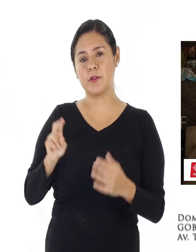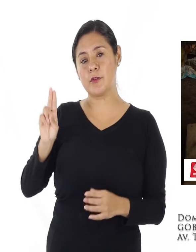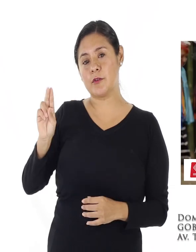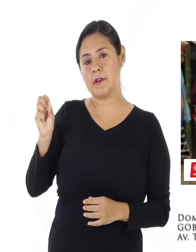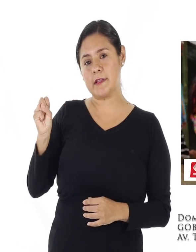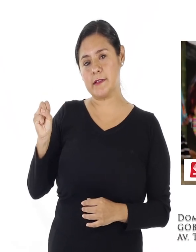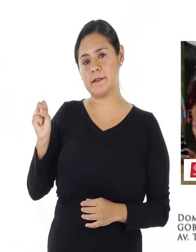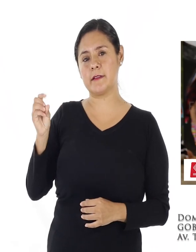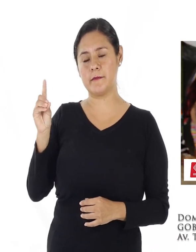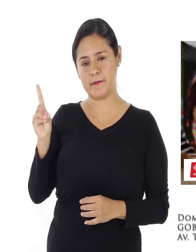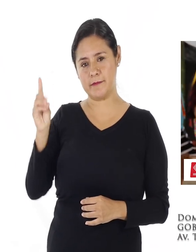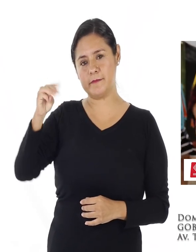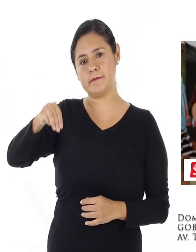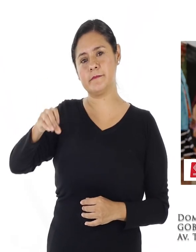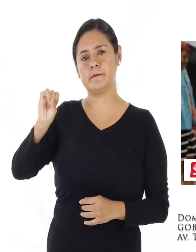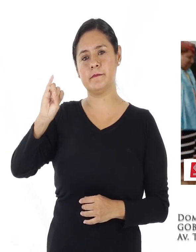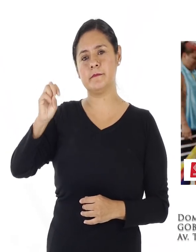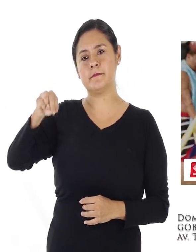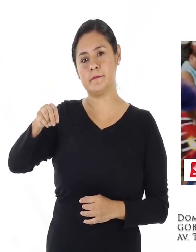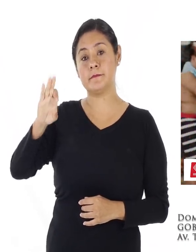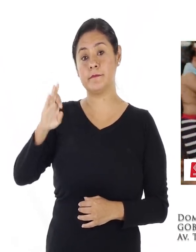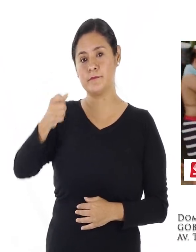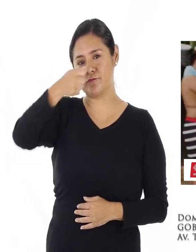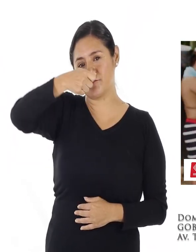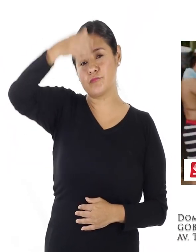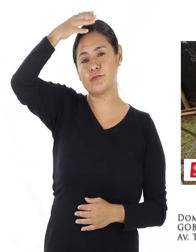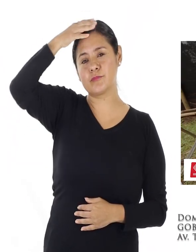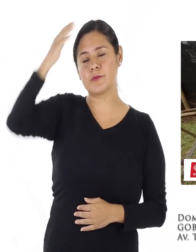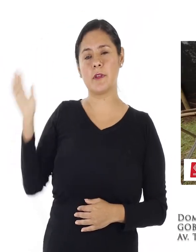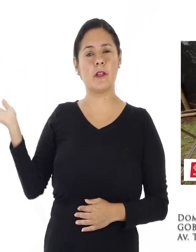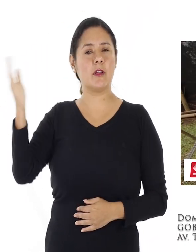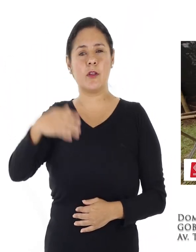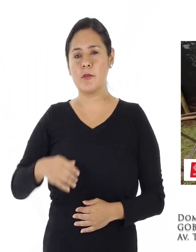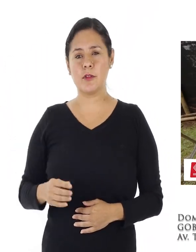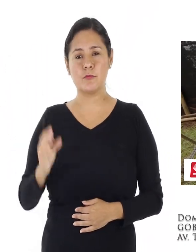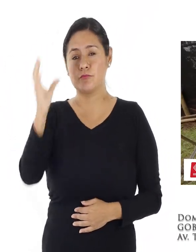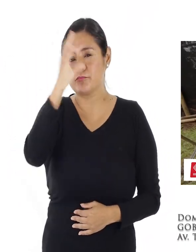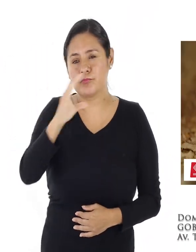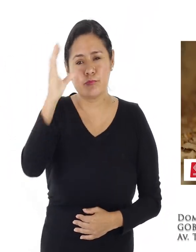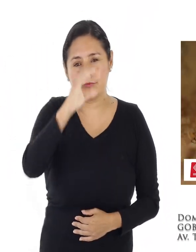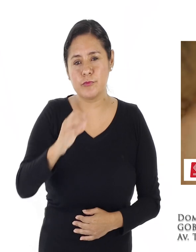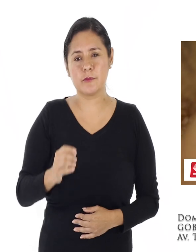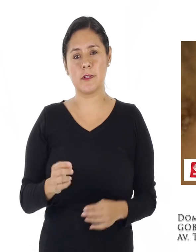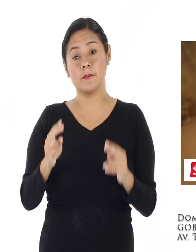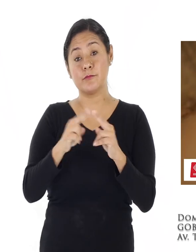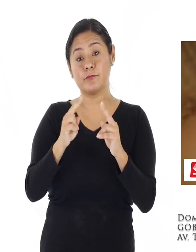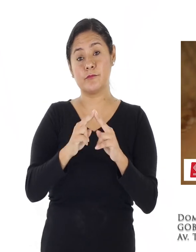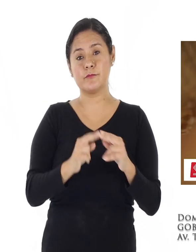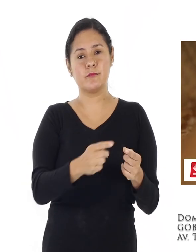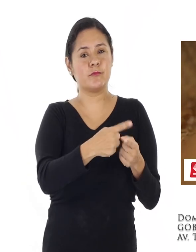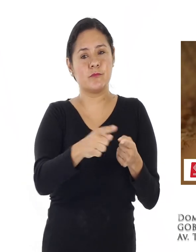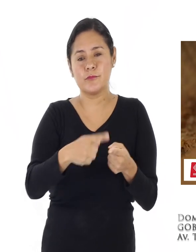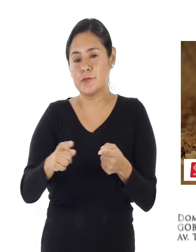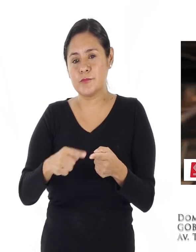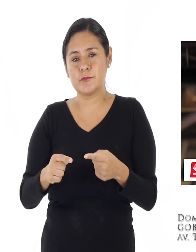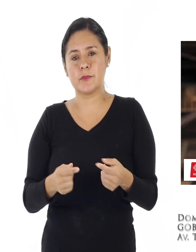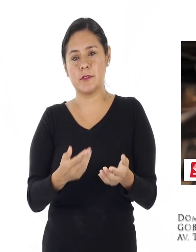de los Colorados, ven y descubre un universo de posibilidades con nuestro intercambio productivo de servicios y